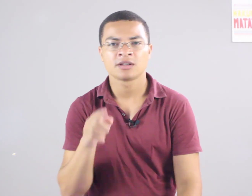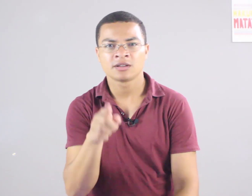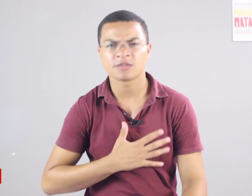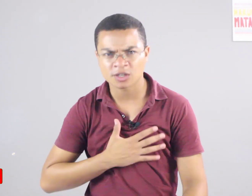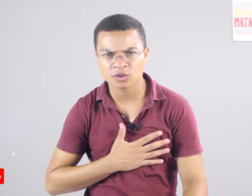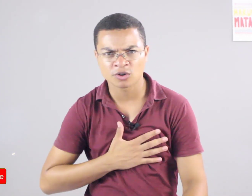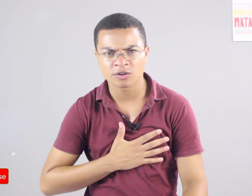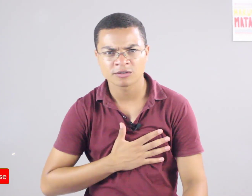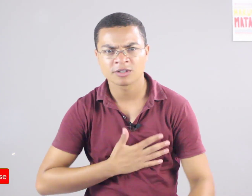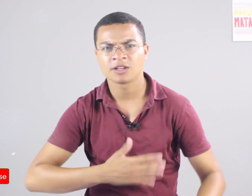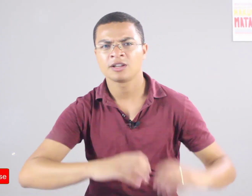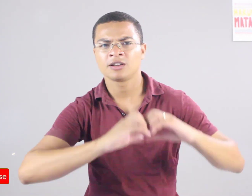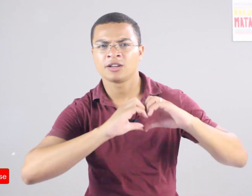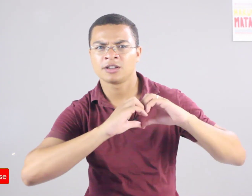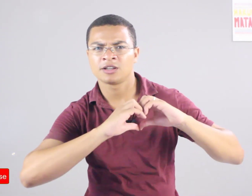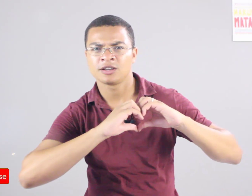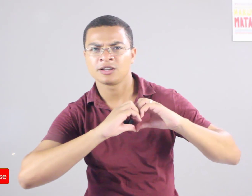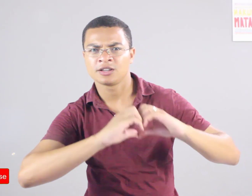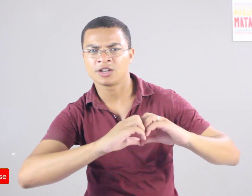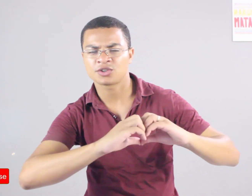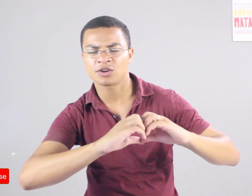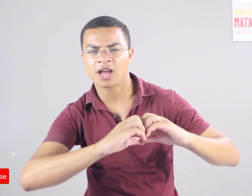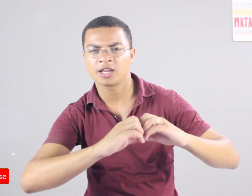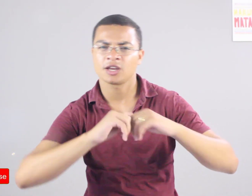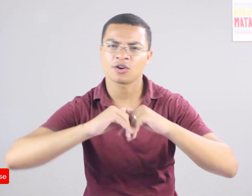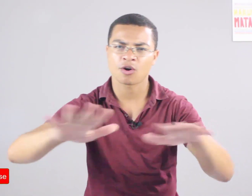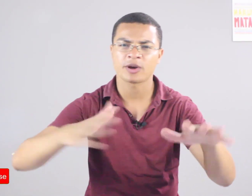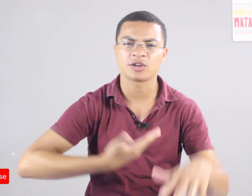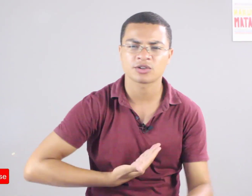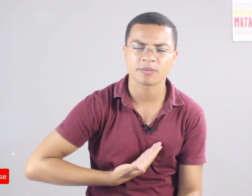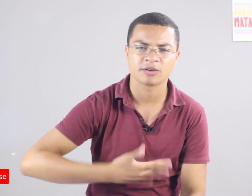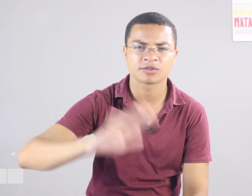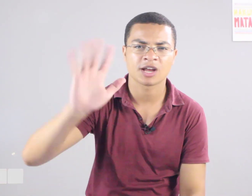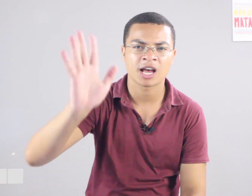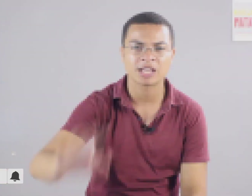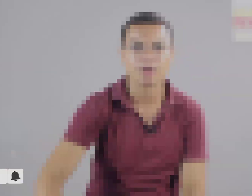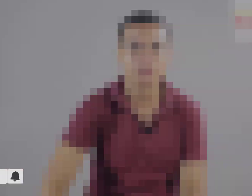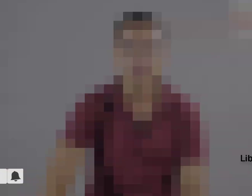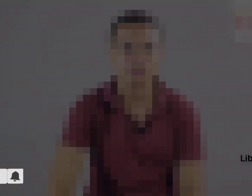Se você gostou, deixe seu like, compartilhe com os amigos. Até o próximo vídeo.